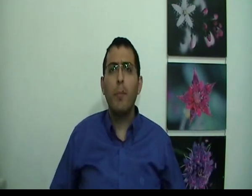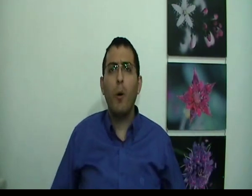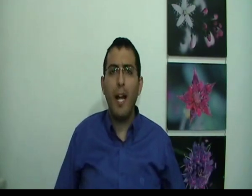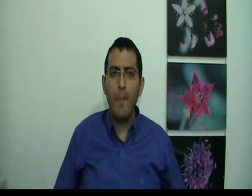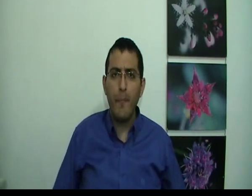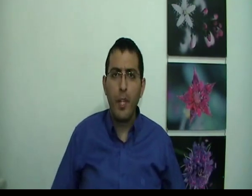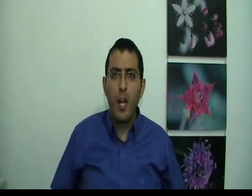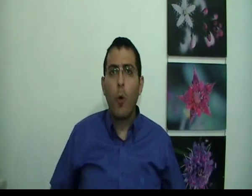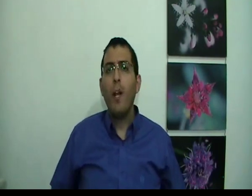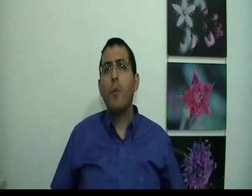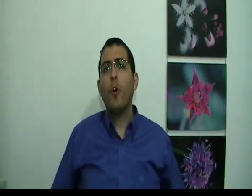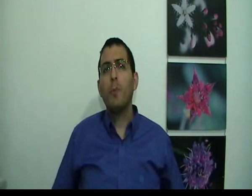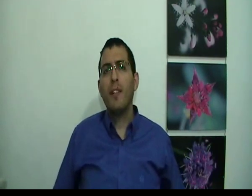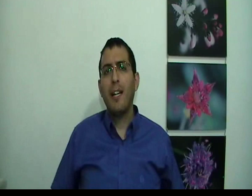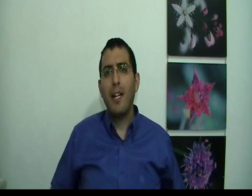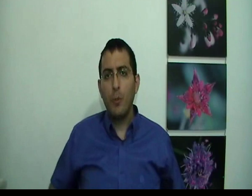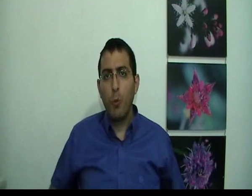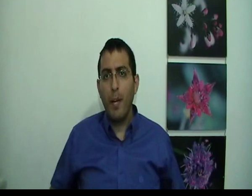בעולם כולם קורות בבת אחת לדוגמה